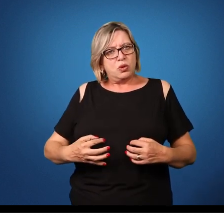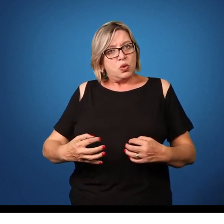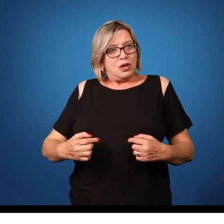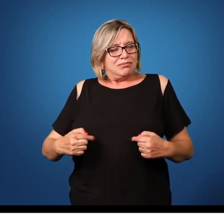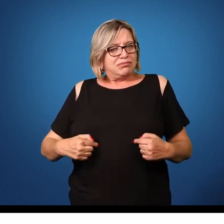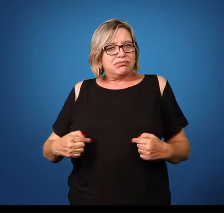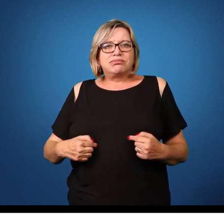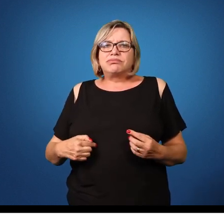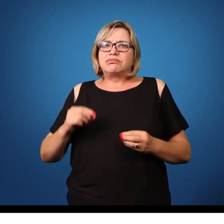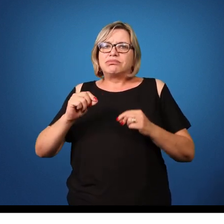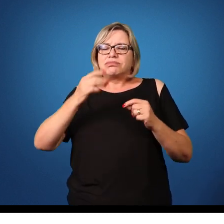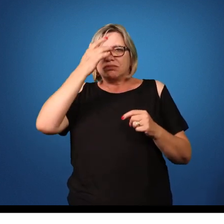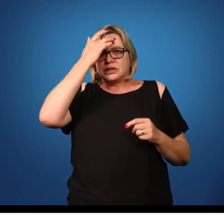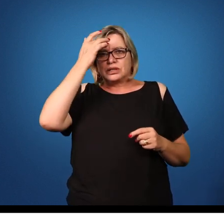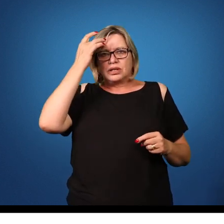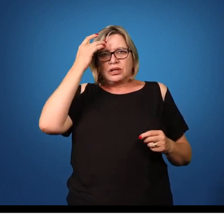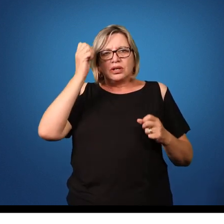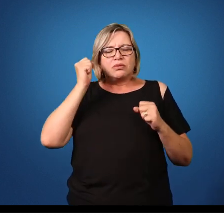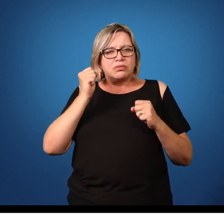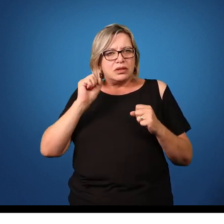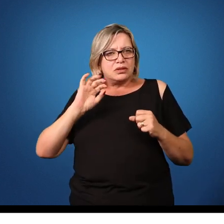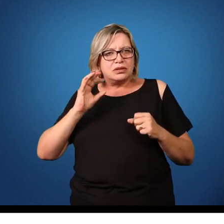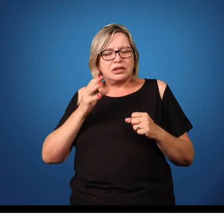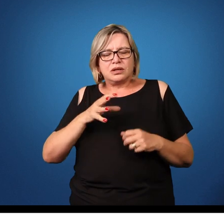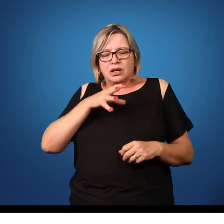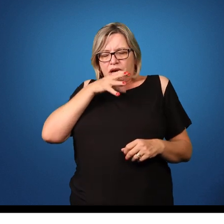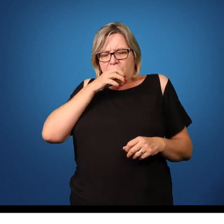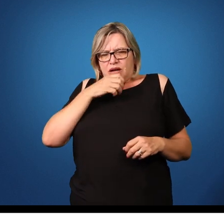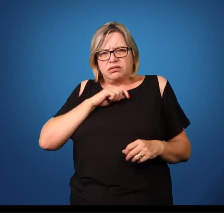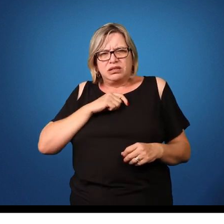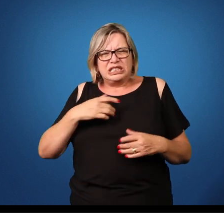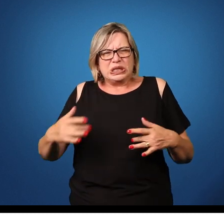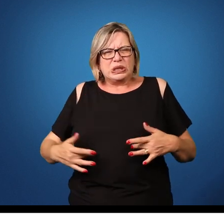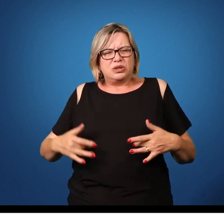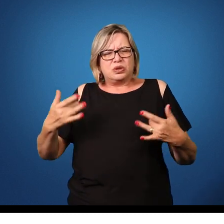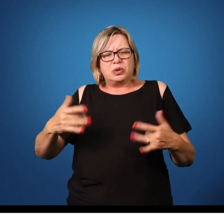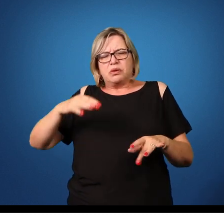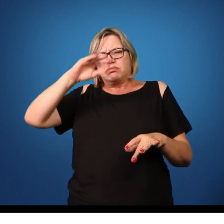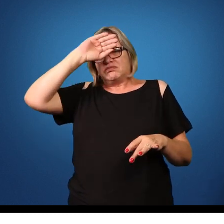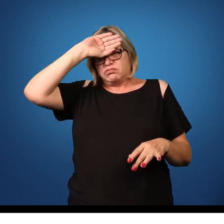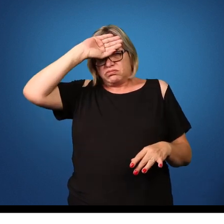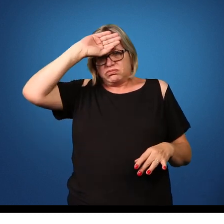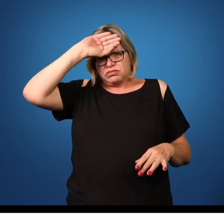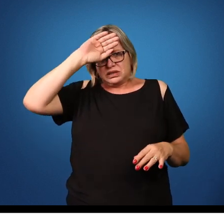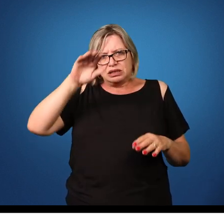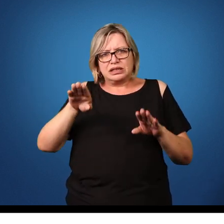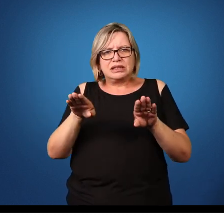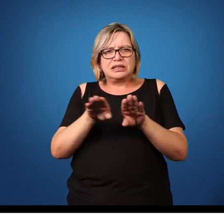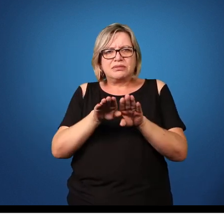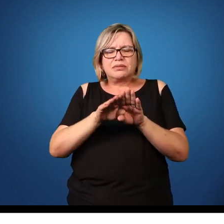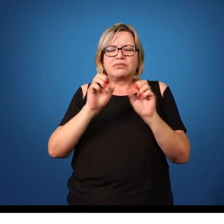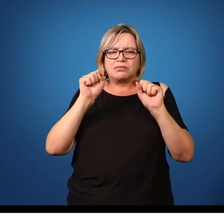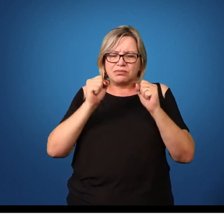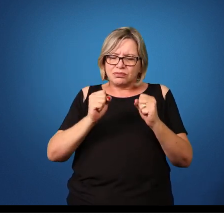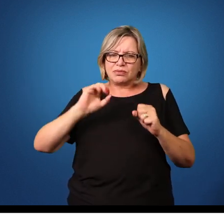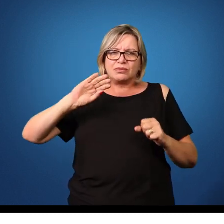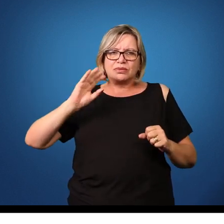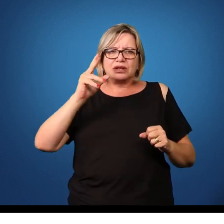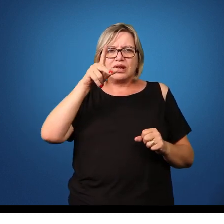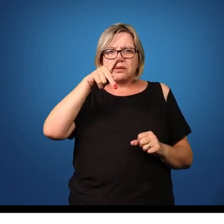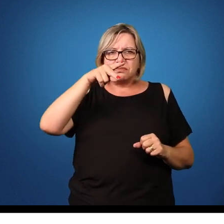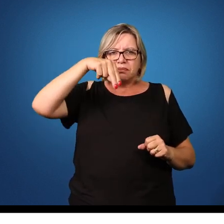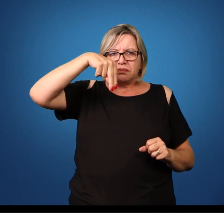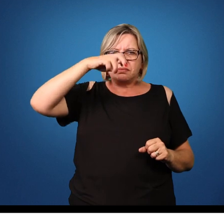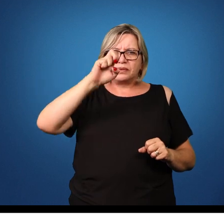pulmonar, a pessoa pode apresentar alguns sintomas, como falta de ar, dores, febre, uma peneumunite, simplesmente pela